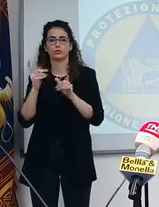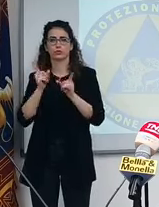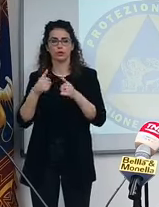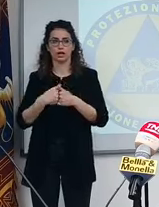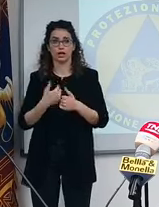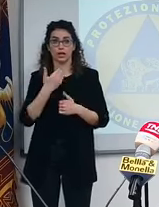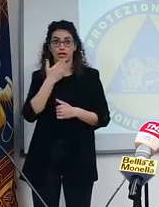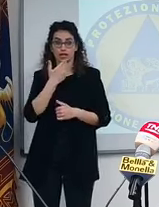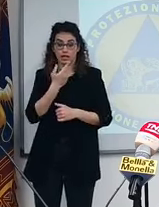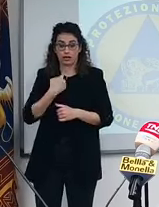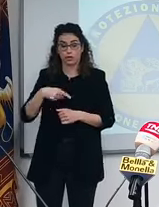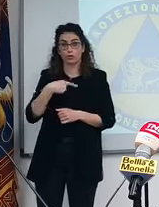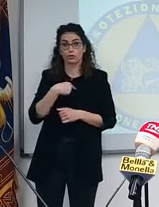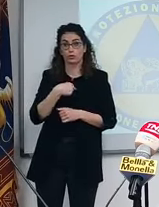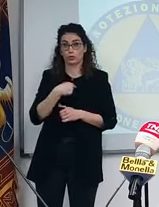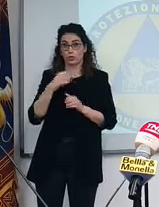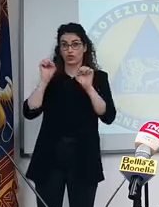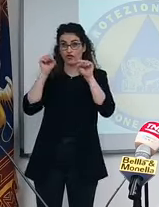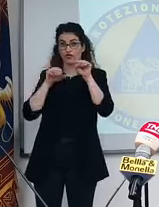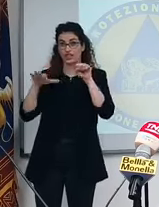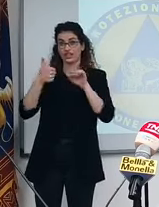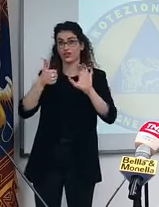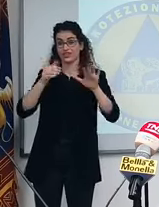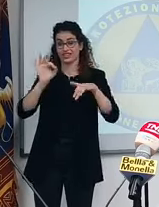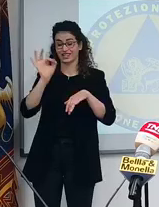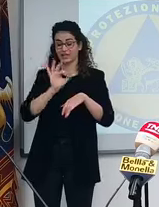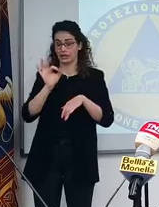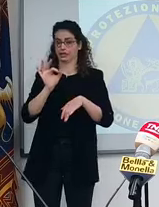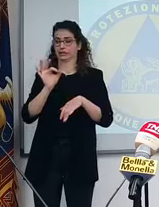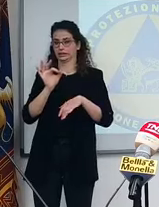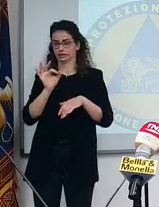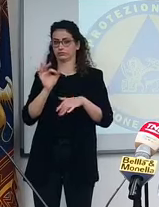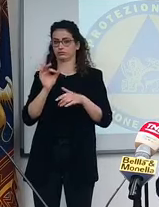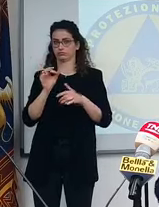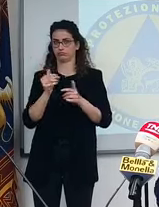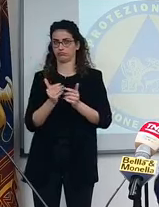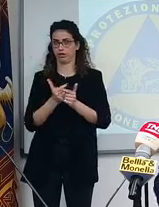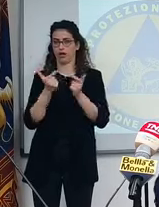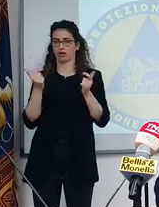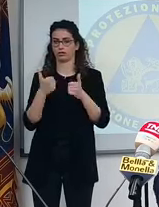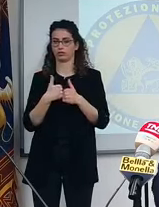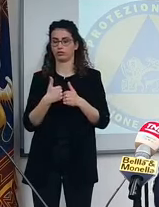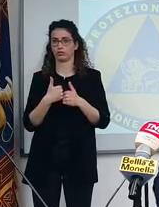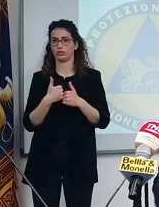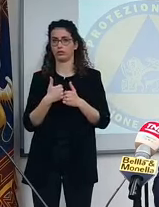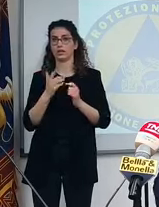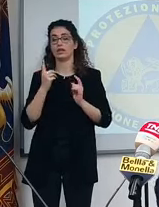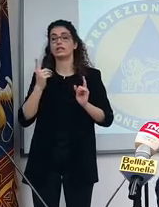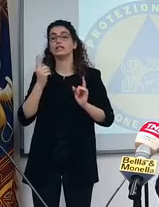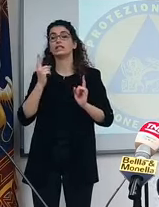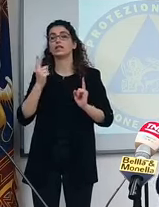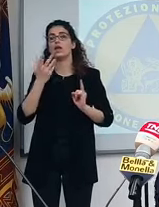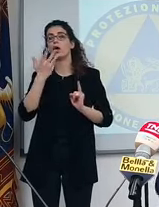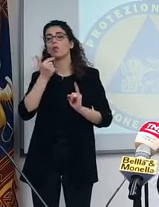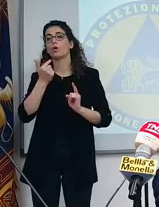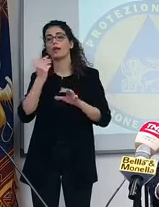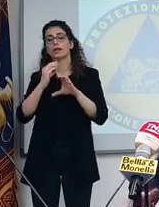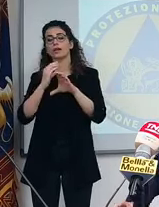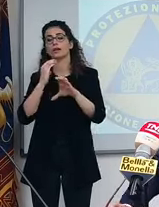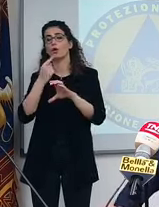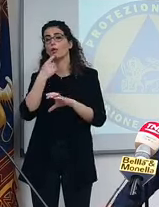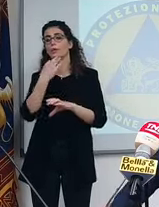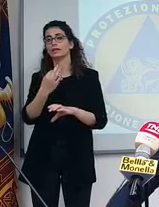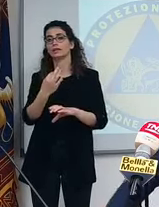è già tanto arrivare al 60%. Se vogliamo ottenere i trasporti, come si può dire, abbastanza